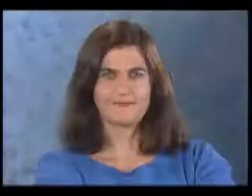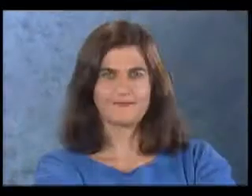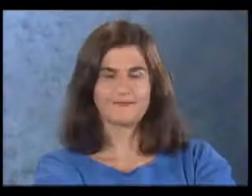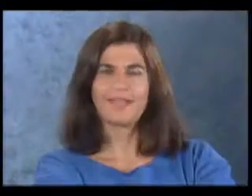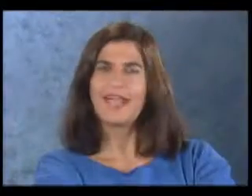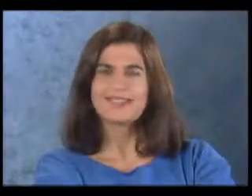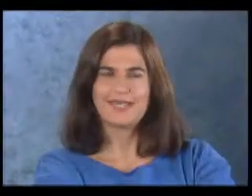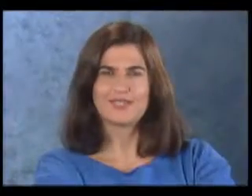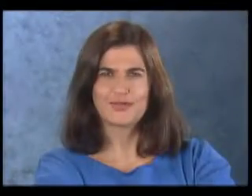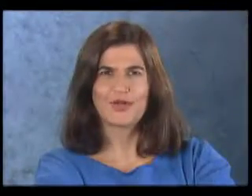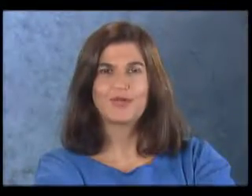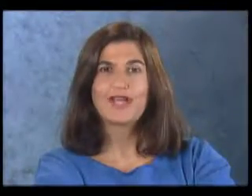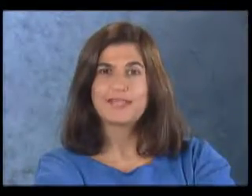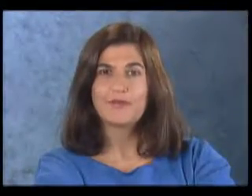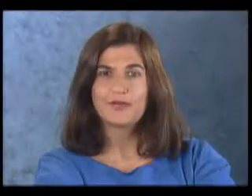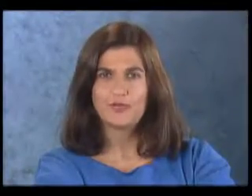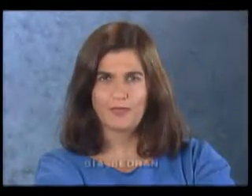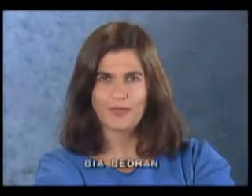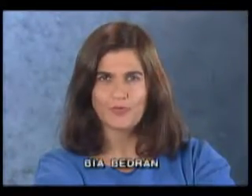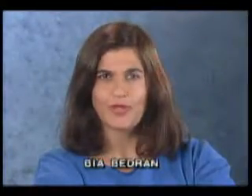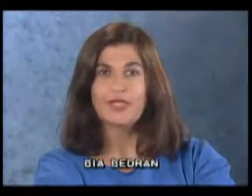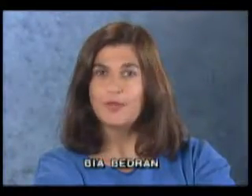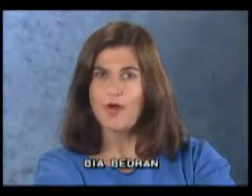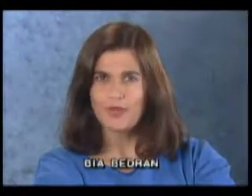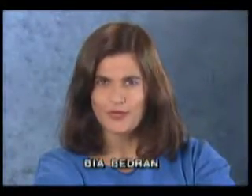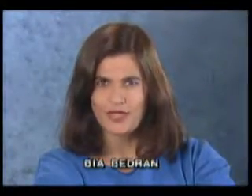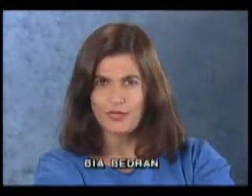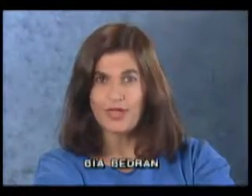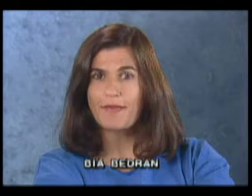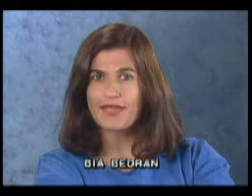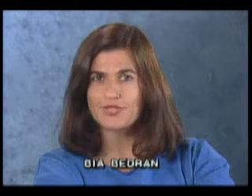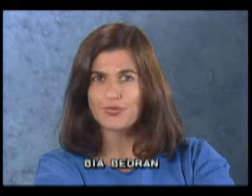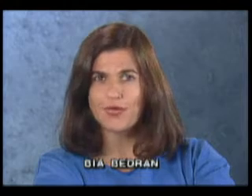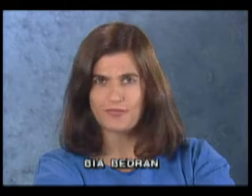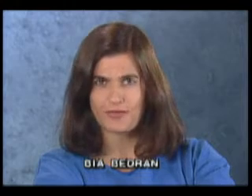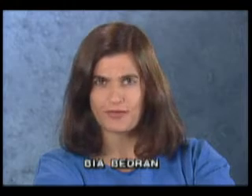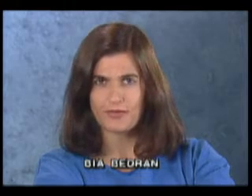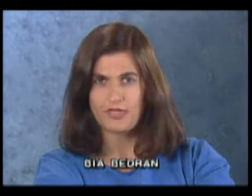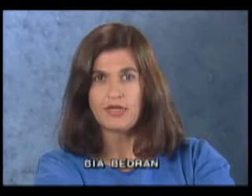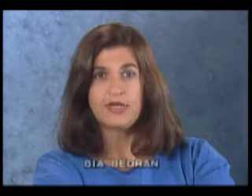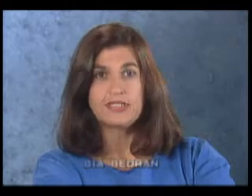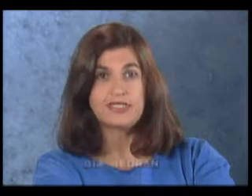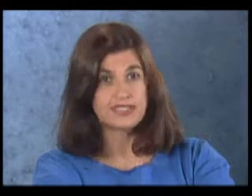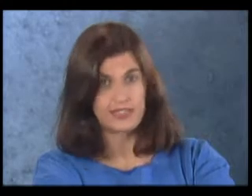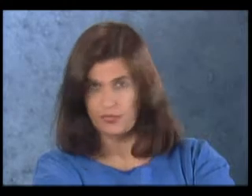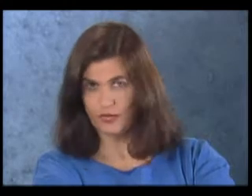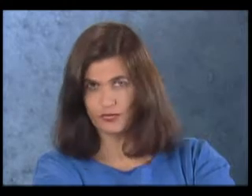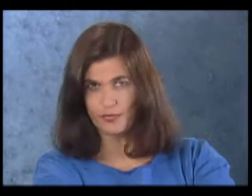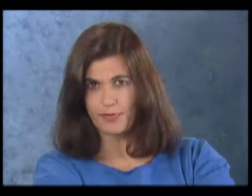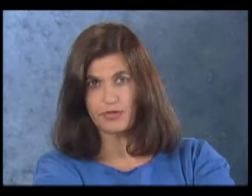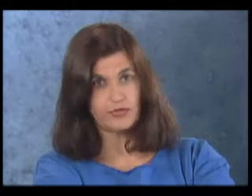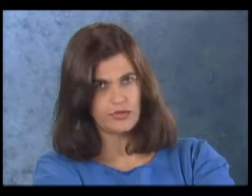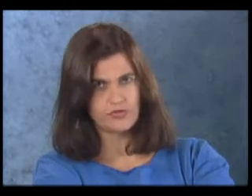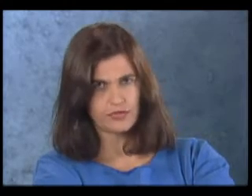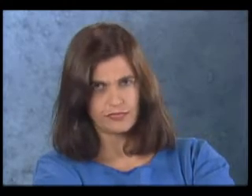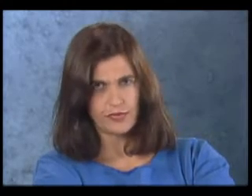Esta é a história do casamento do Boto, que mora no rio e é parente do golfinho. Dizem que quando Tupã, o deus Trovão,